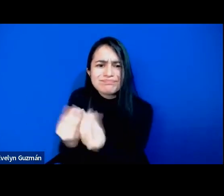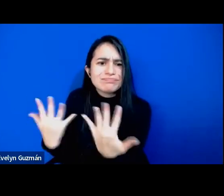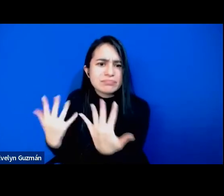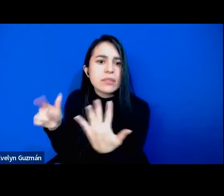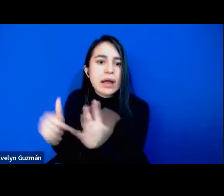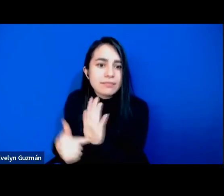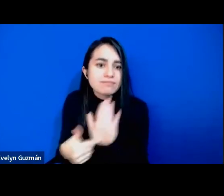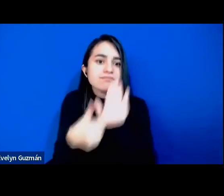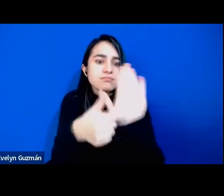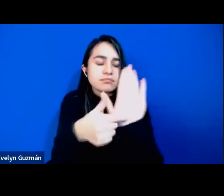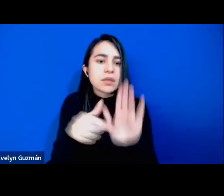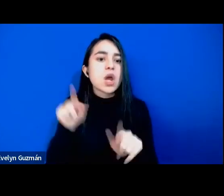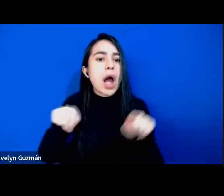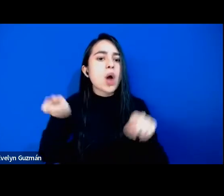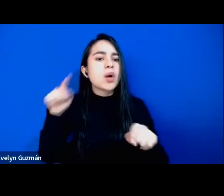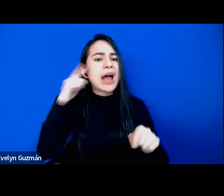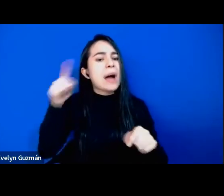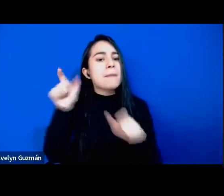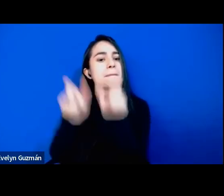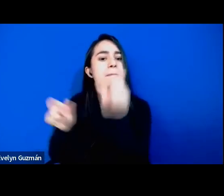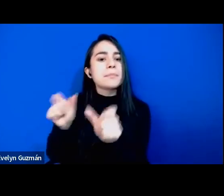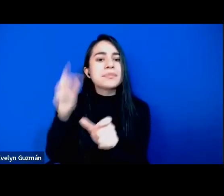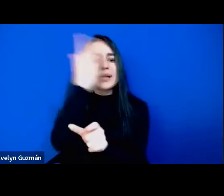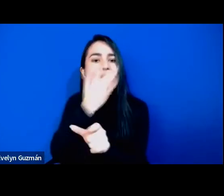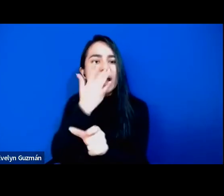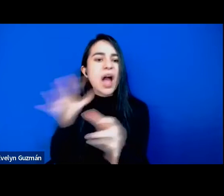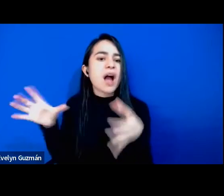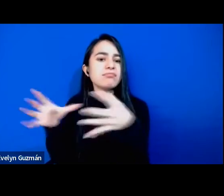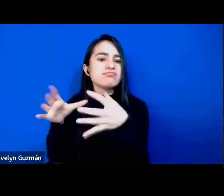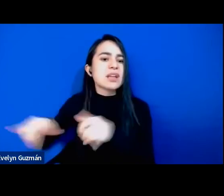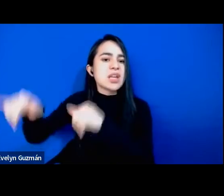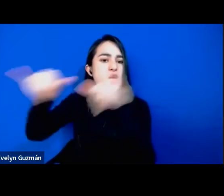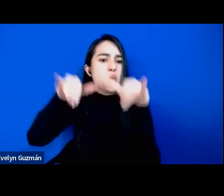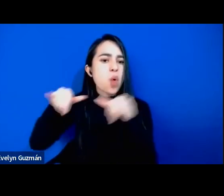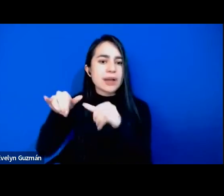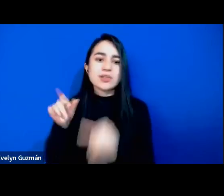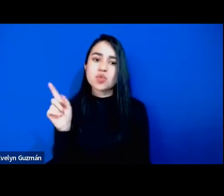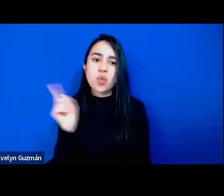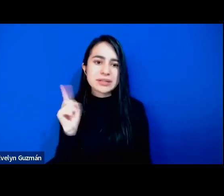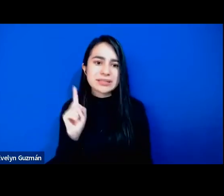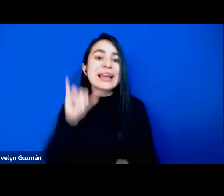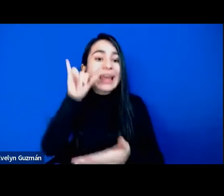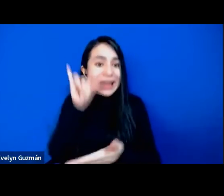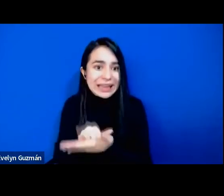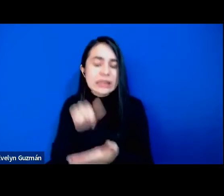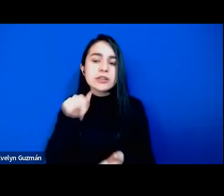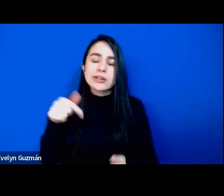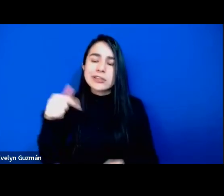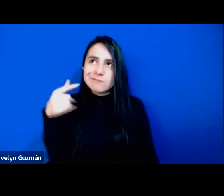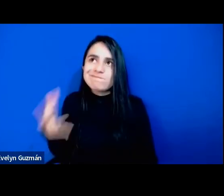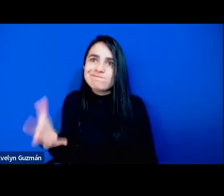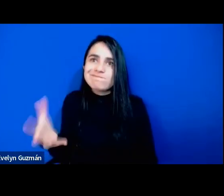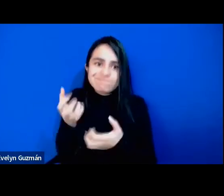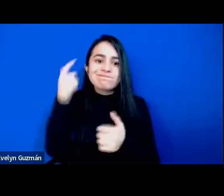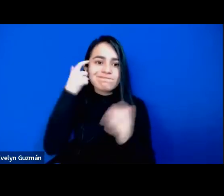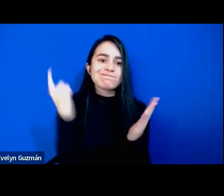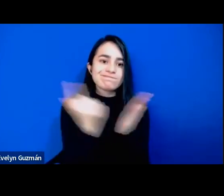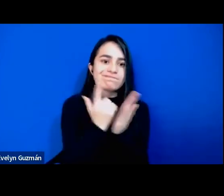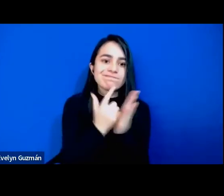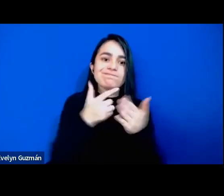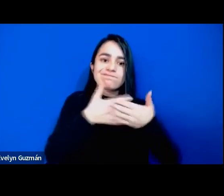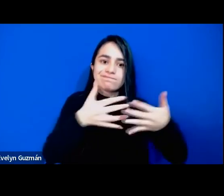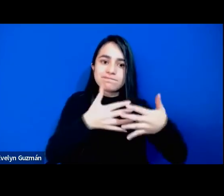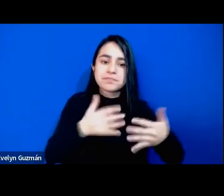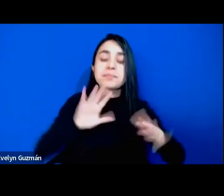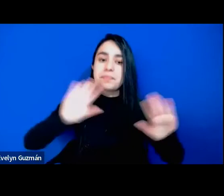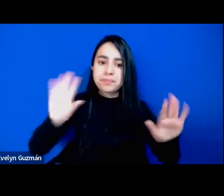categoría homogénea entonces también esa es una de las motivaciones otra es que cuando empezamos a